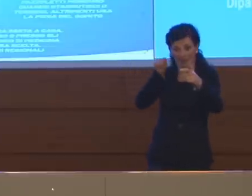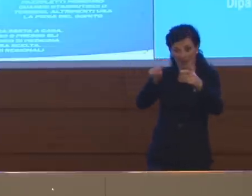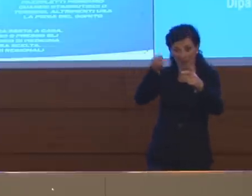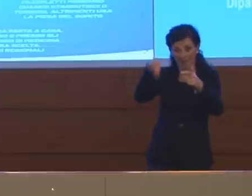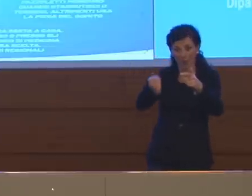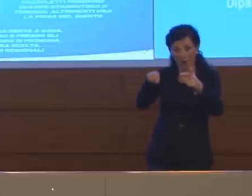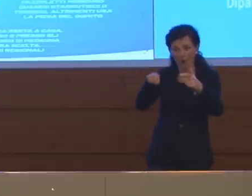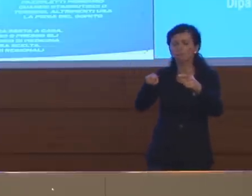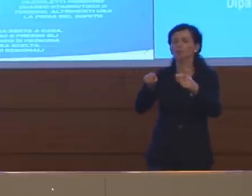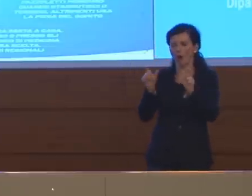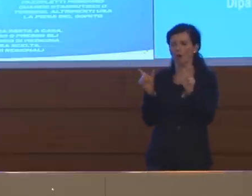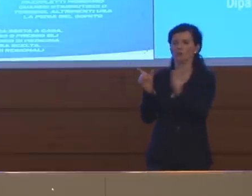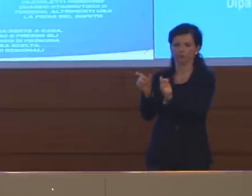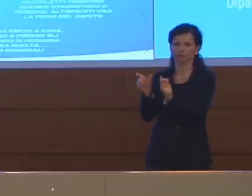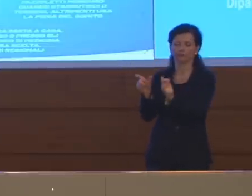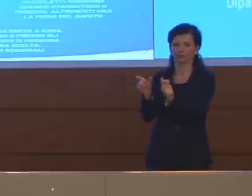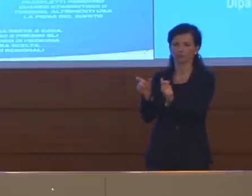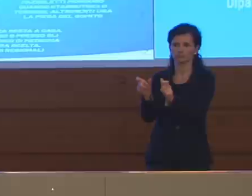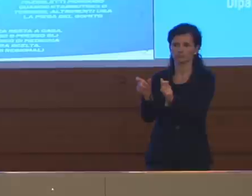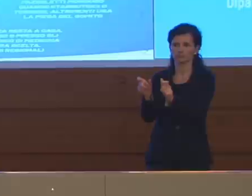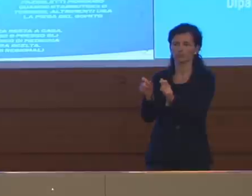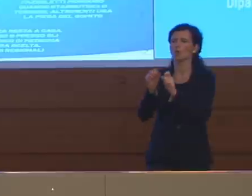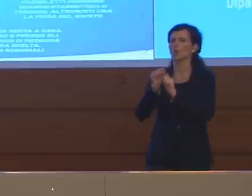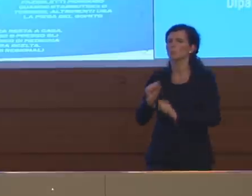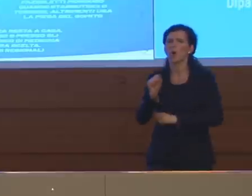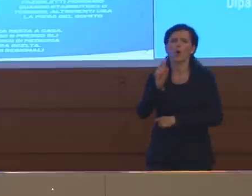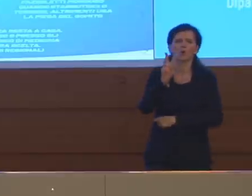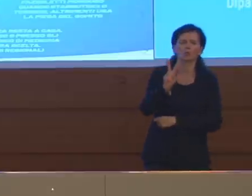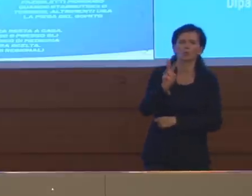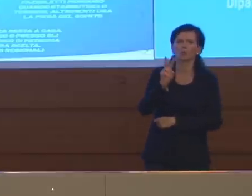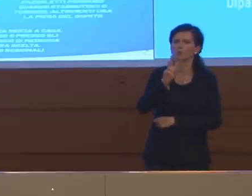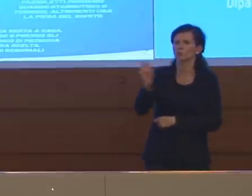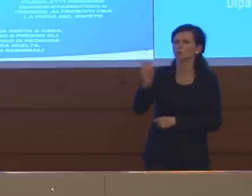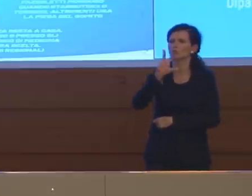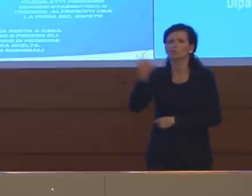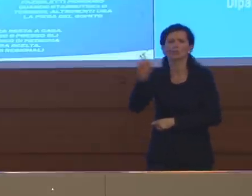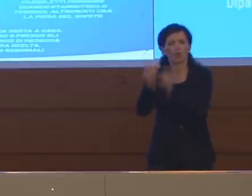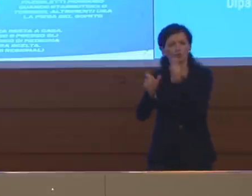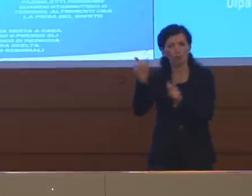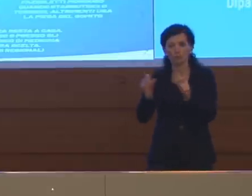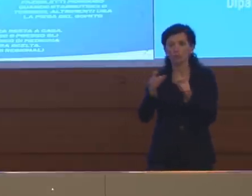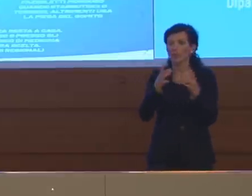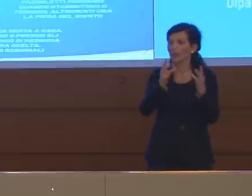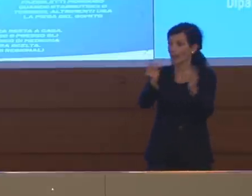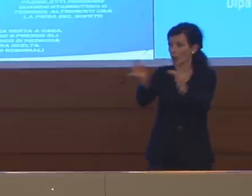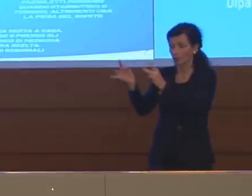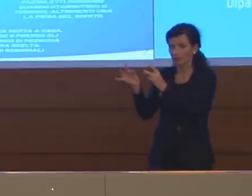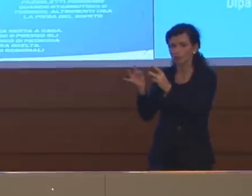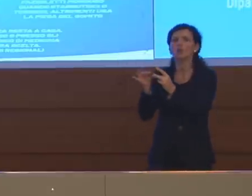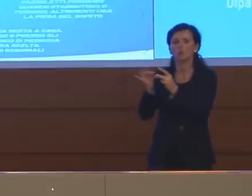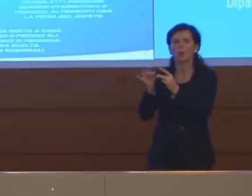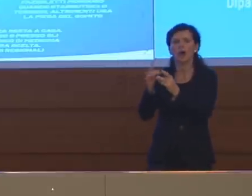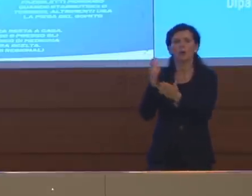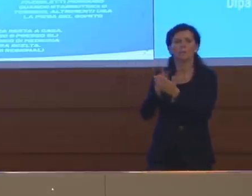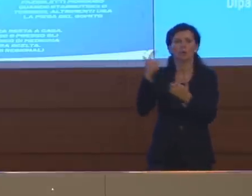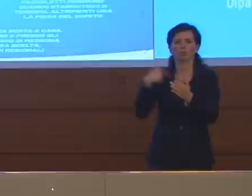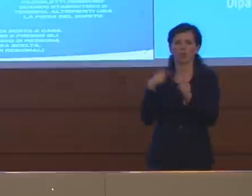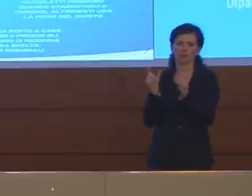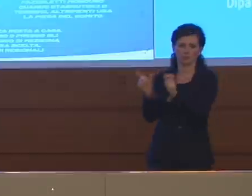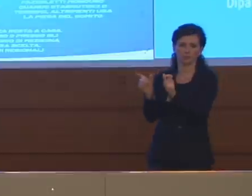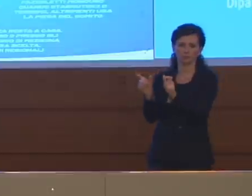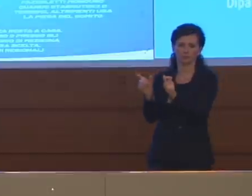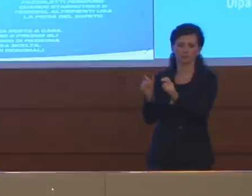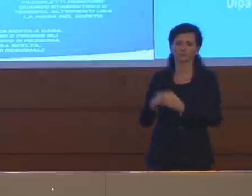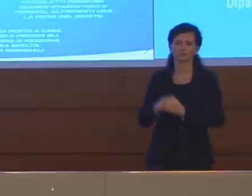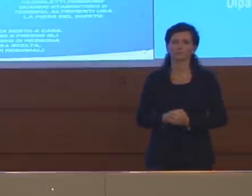il numero può essere importante, se la comunità magari era di 200-300 persone, 100 si infettano, può essere importante, però è contenuto. Dal punto di